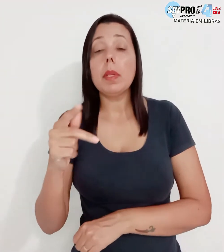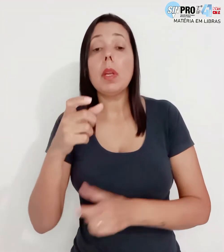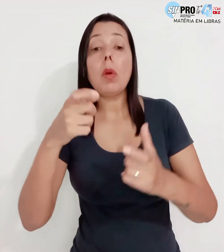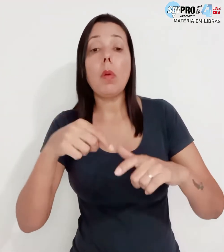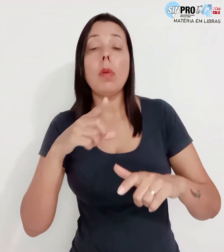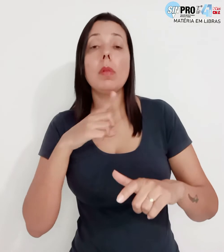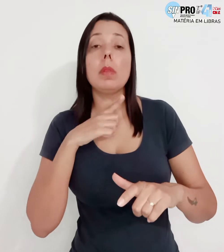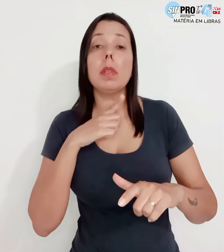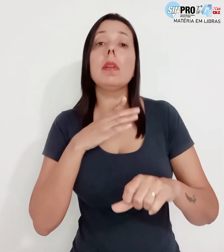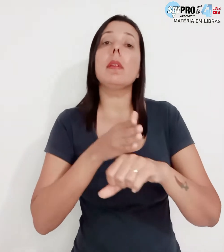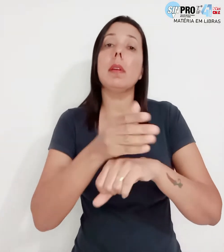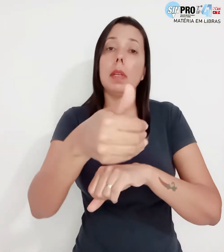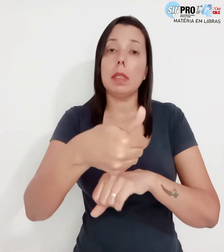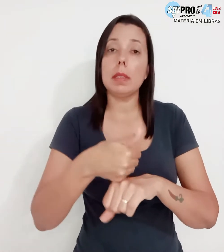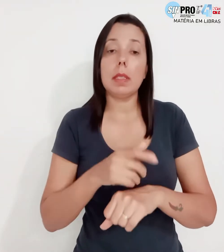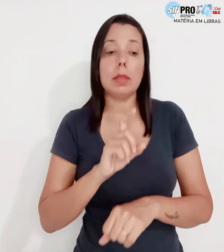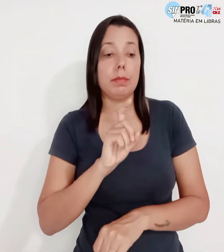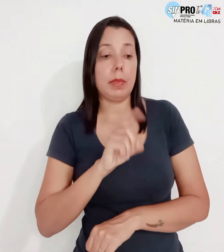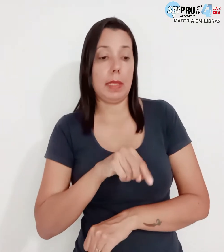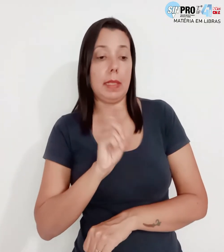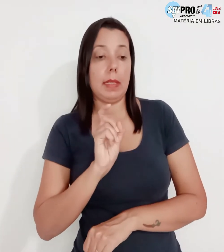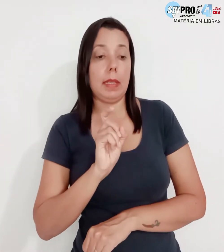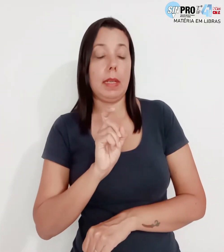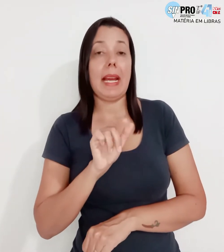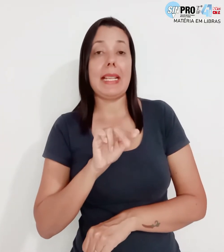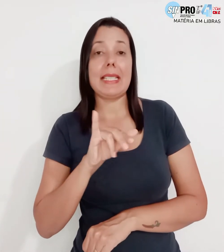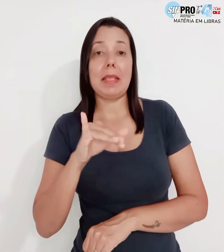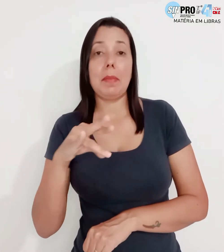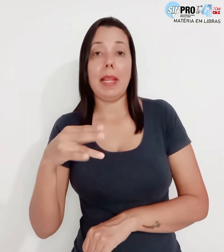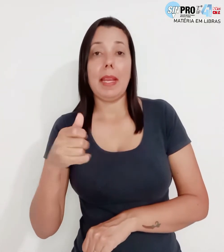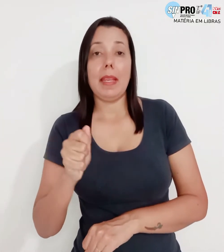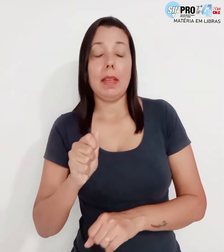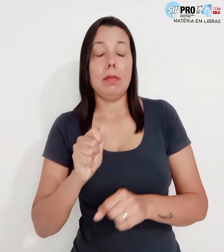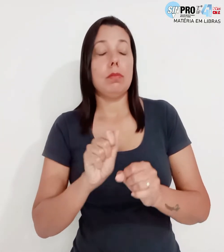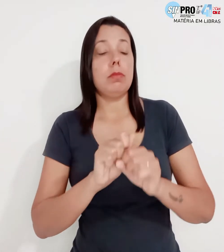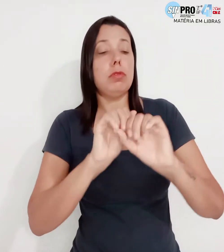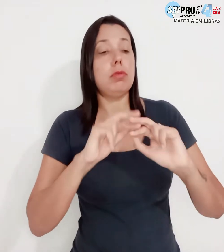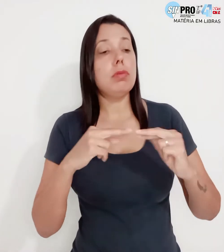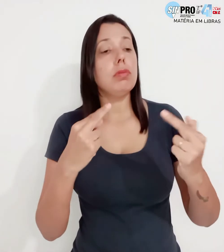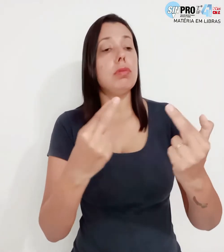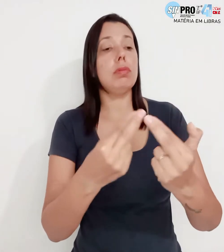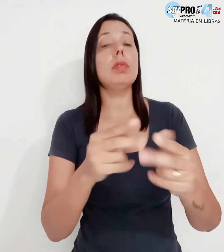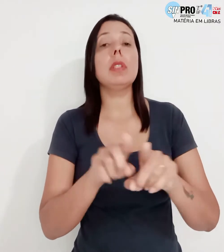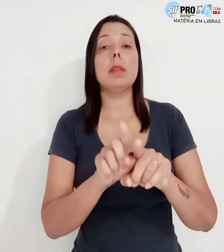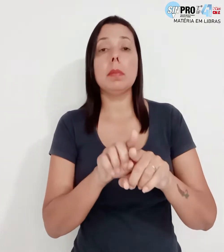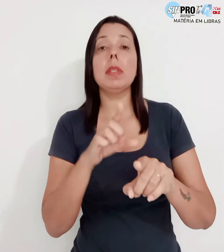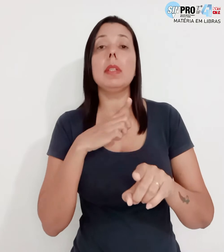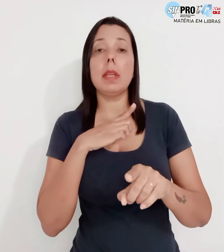onde terá acesso ao botão Assembleia. O aplicativo também